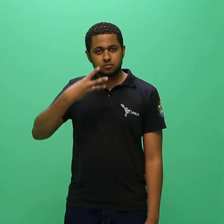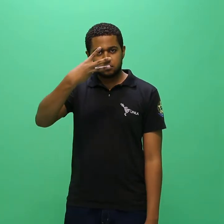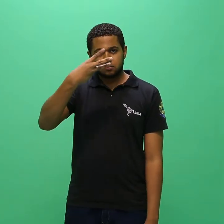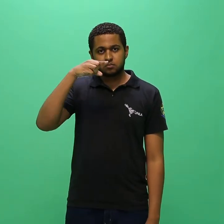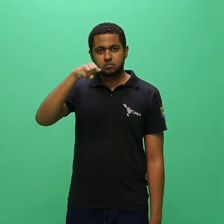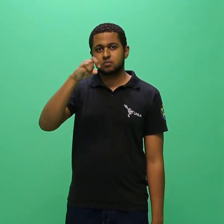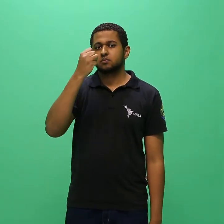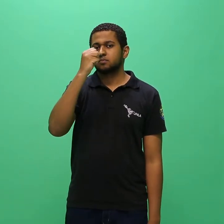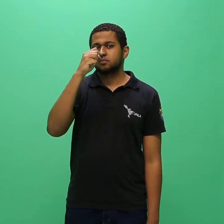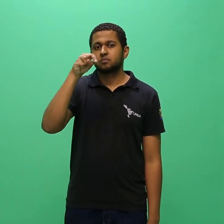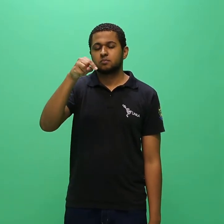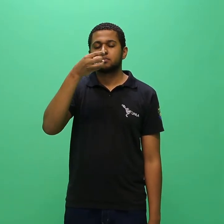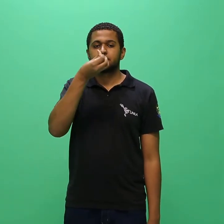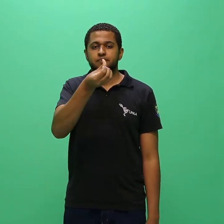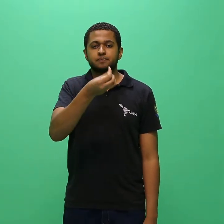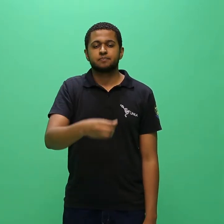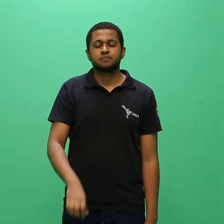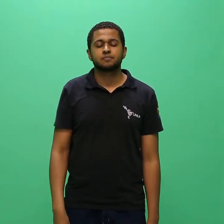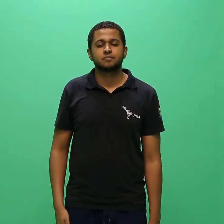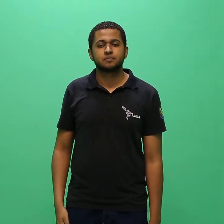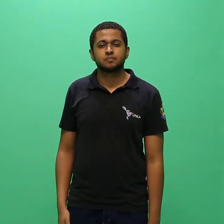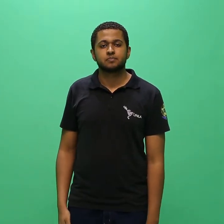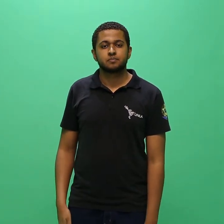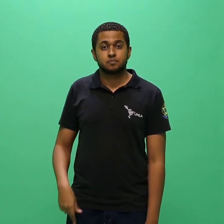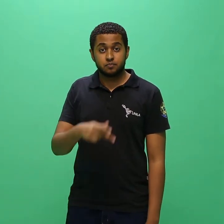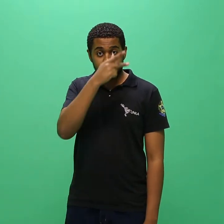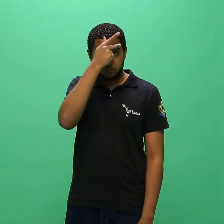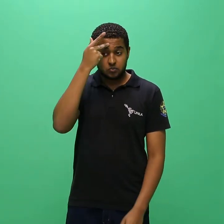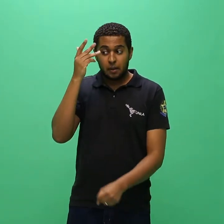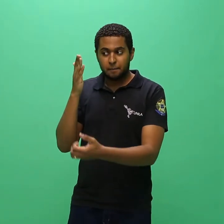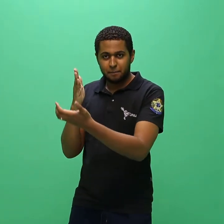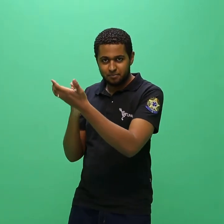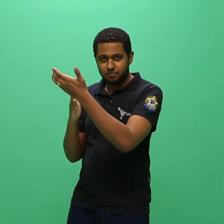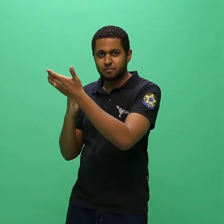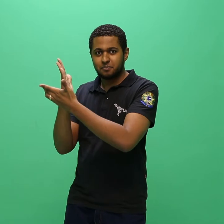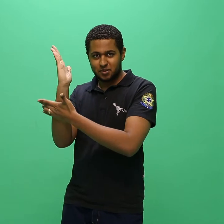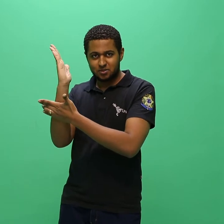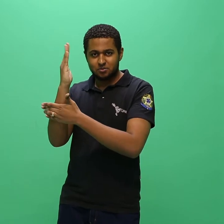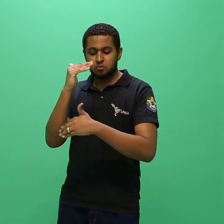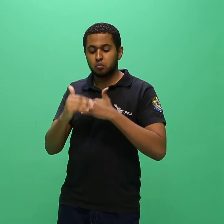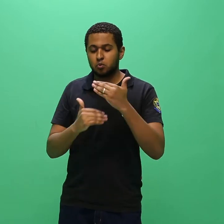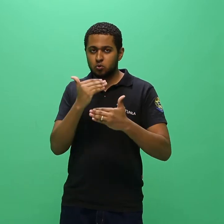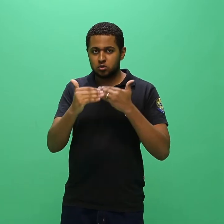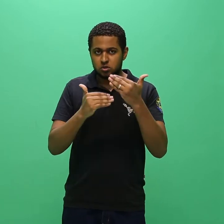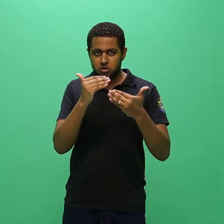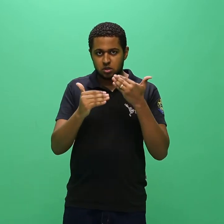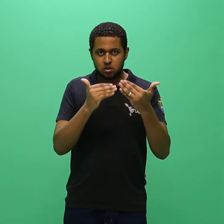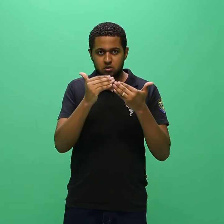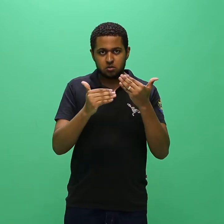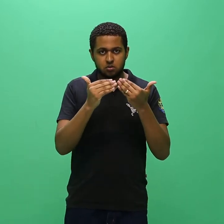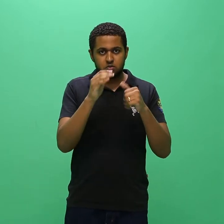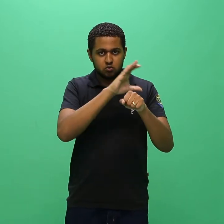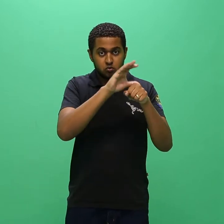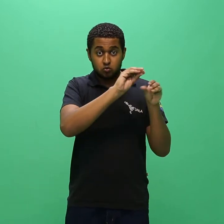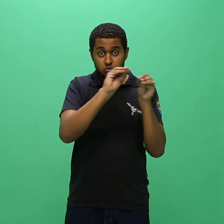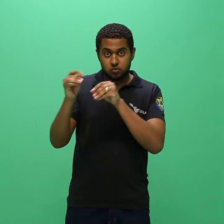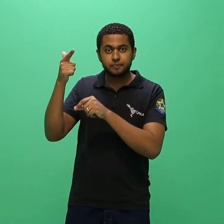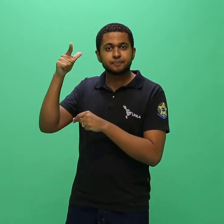3.8.6. O candidato aprovado em processo de reopção e